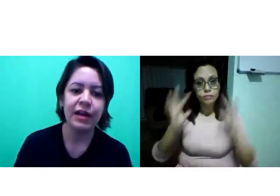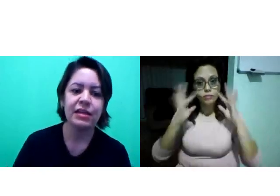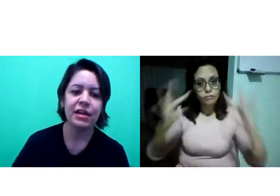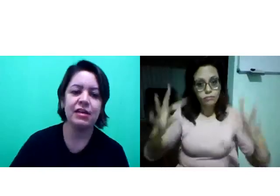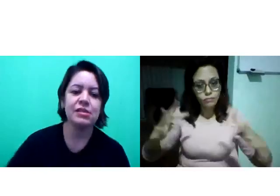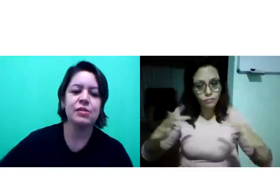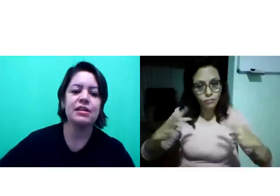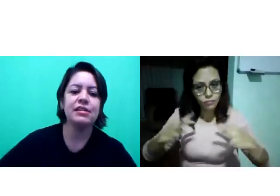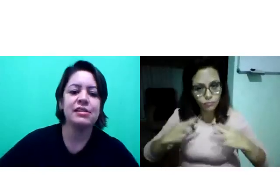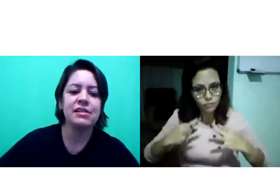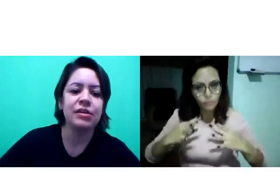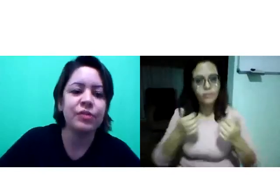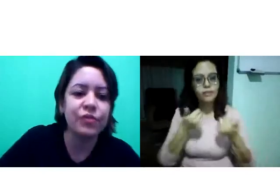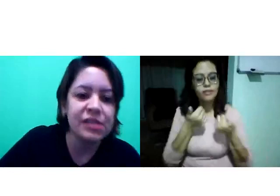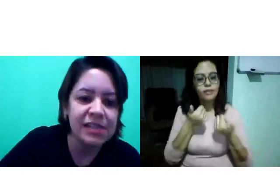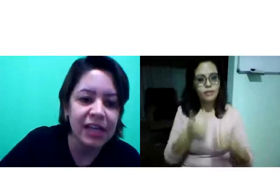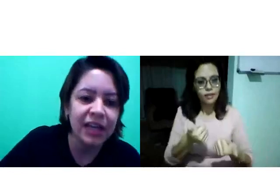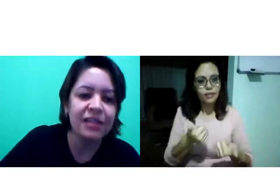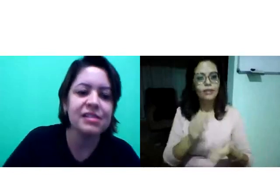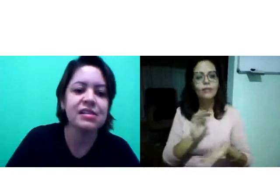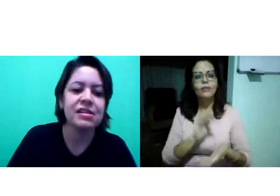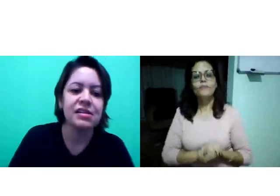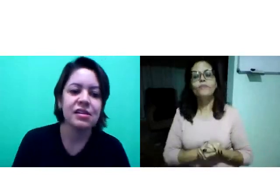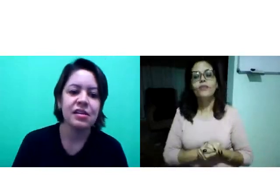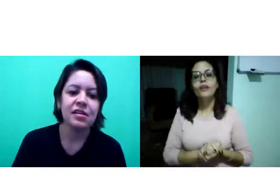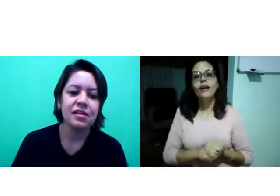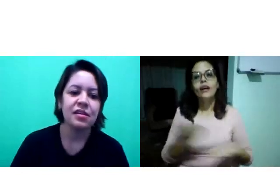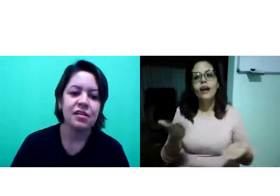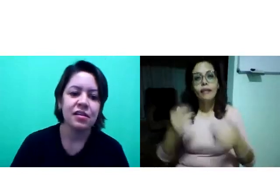Então, eu agradeço a atenção de vocês.